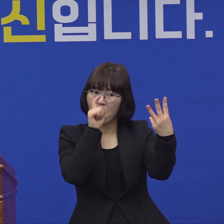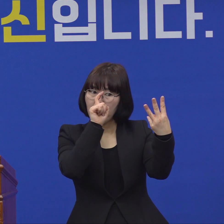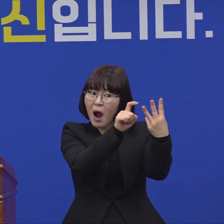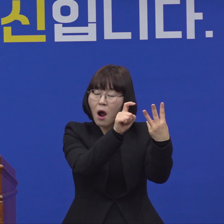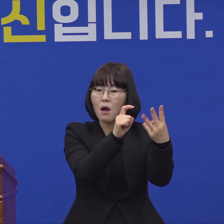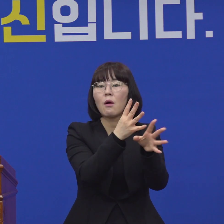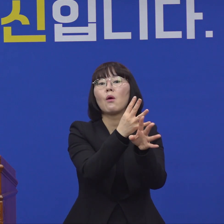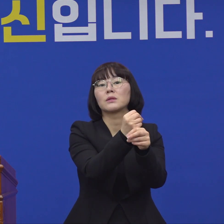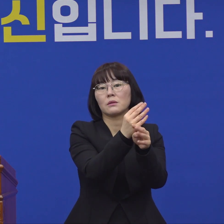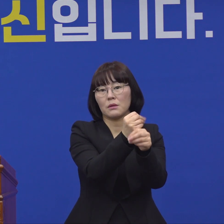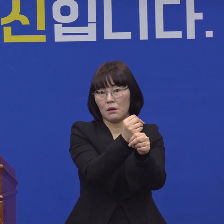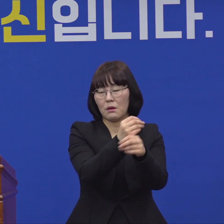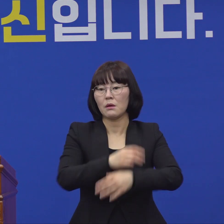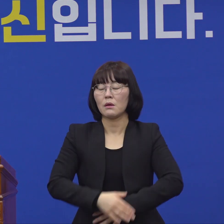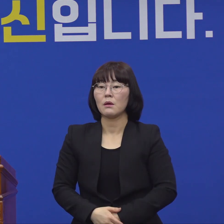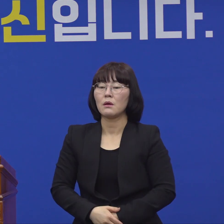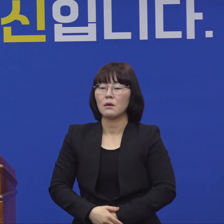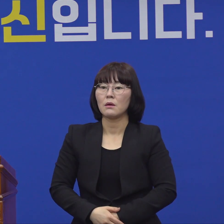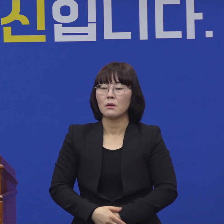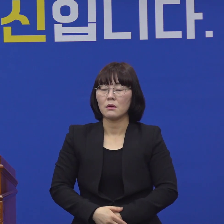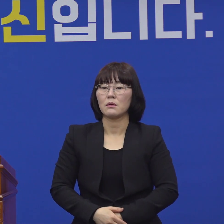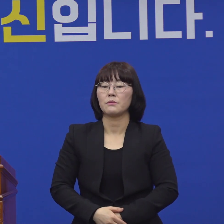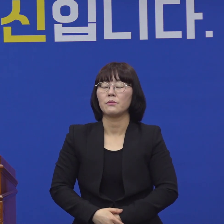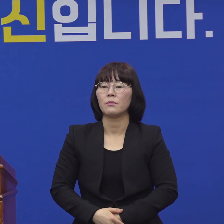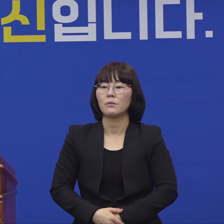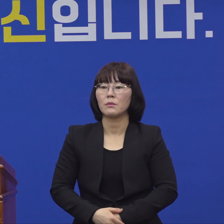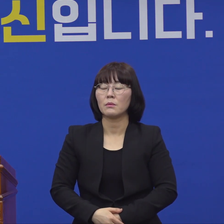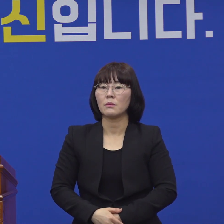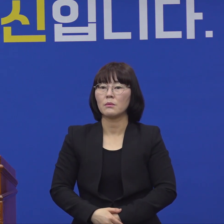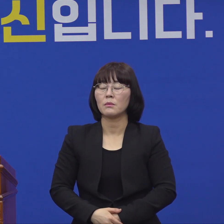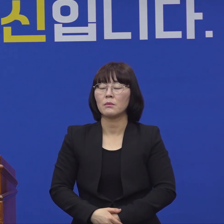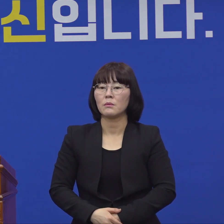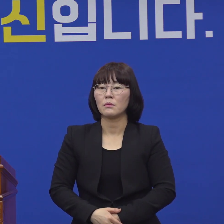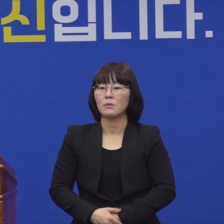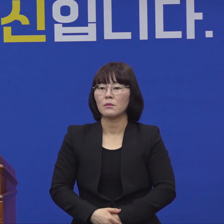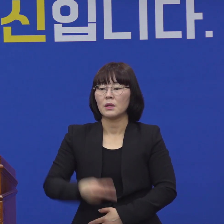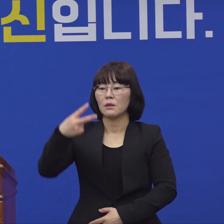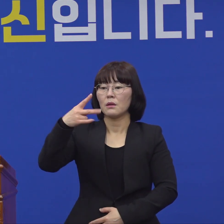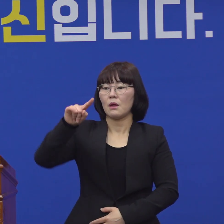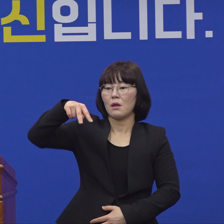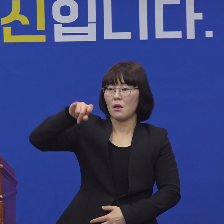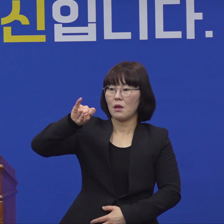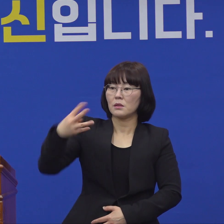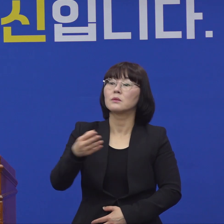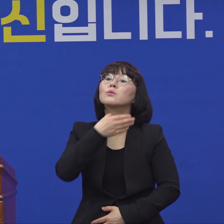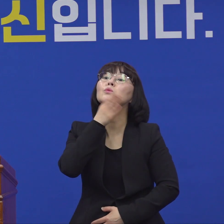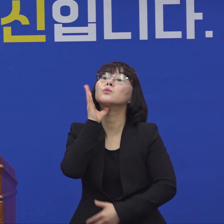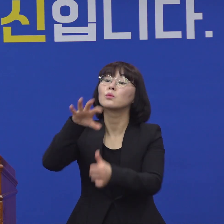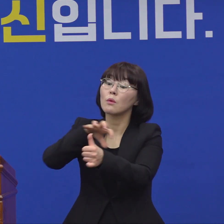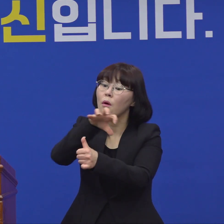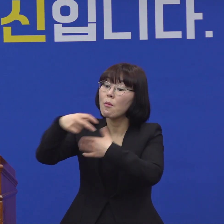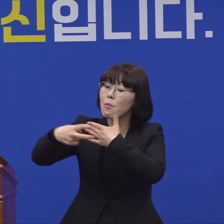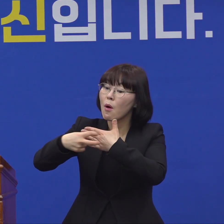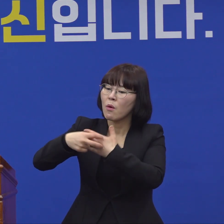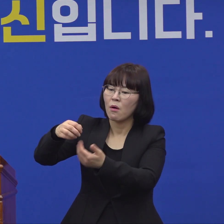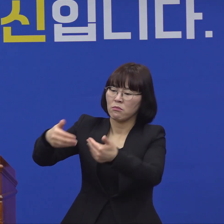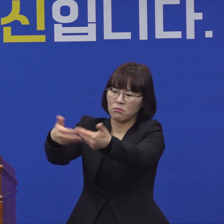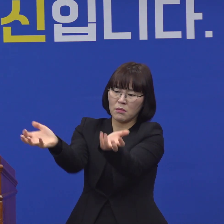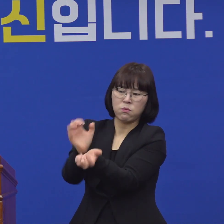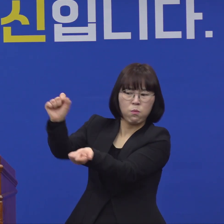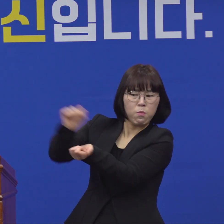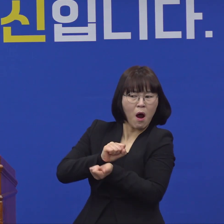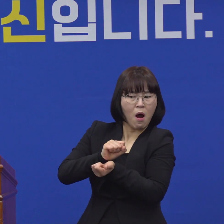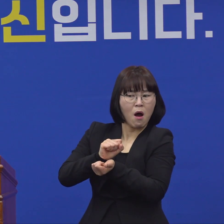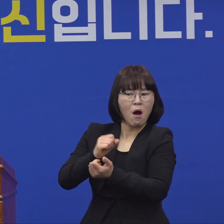언제쯤인지 그리고 지금 대실 요양병원에 집단 감염이 오래된다고 했던 부분들이 이미